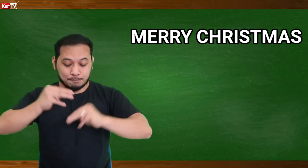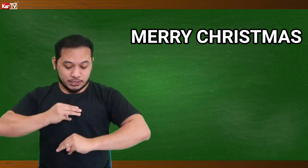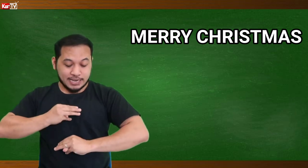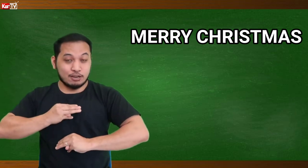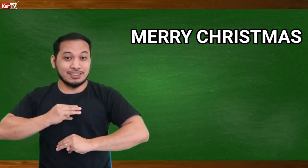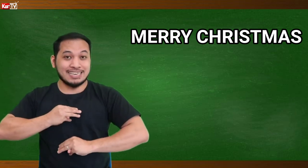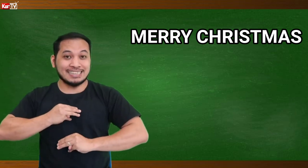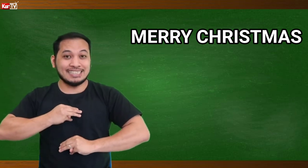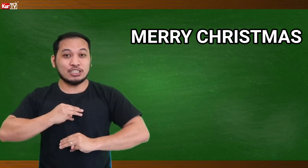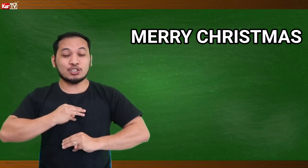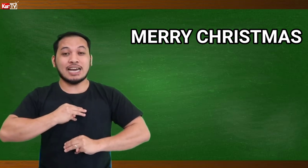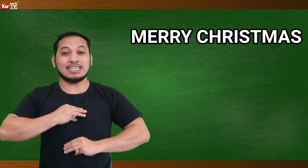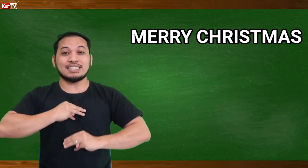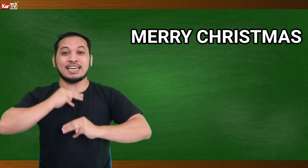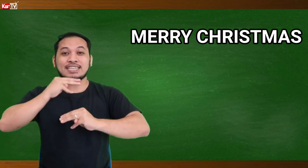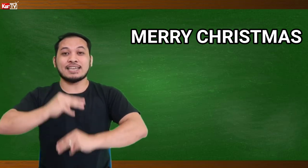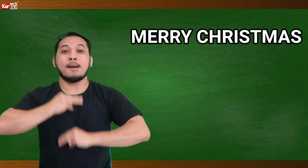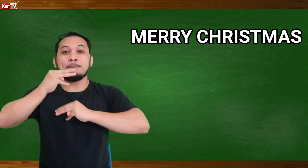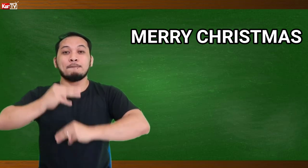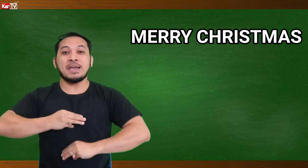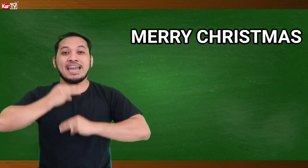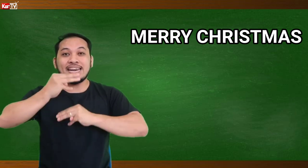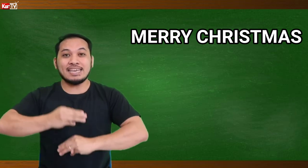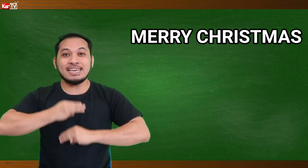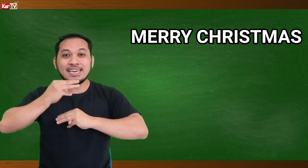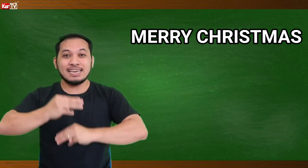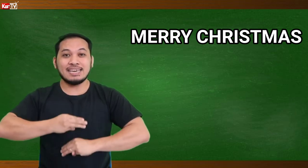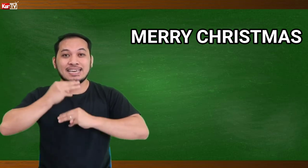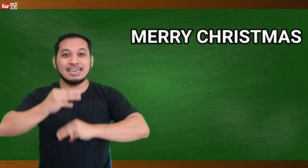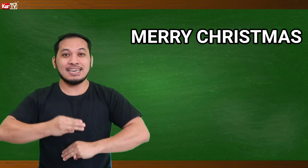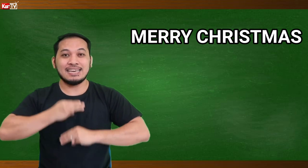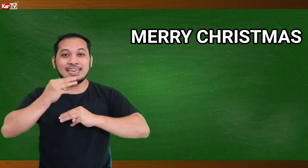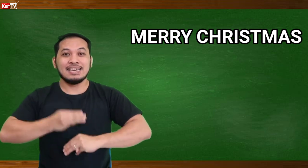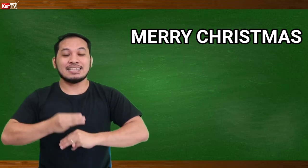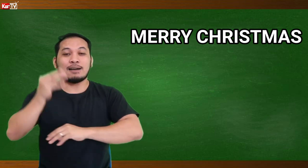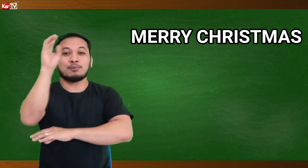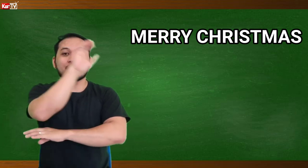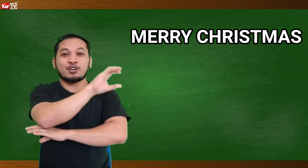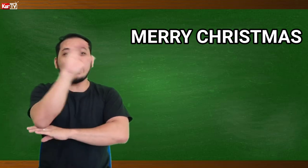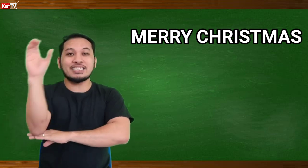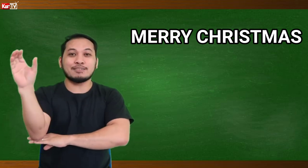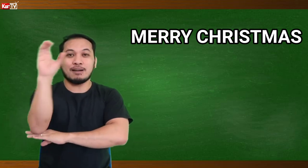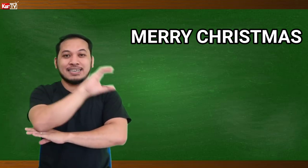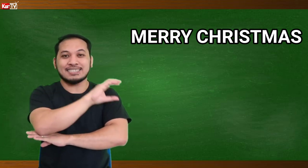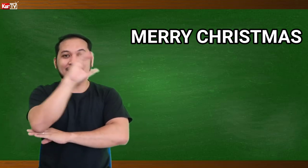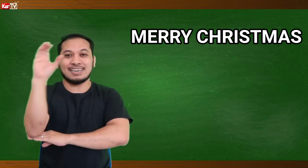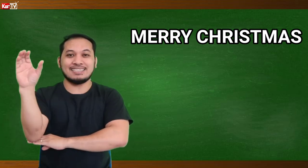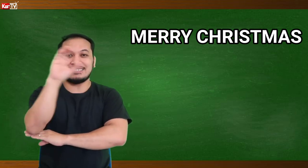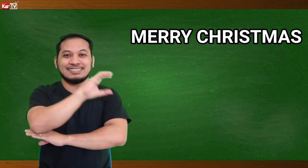Tapos iganon din natin dito sa ating chest. Merry. Tapos Christmas. Ayan.